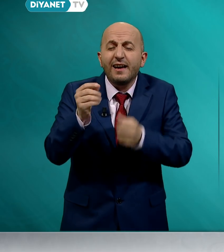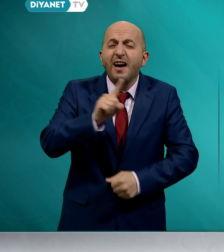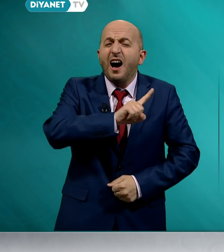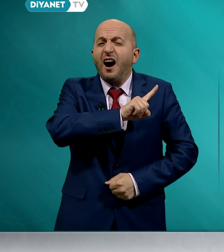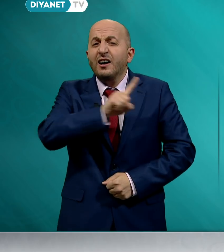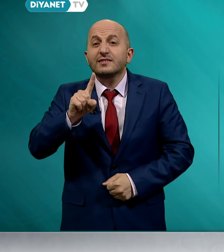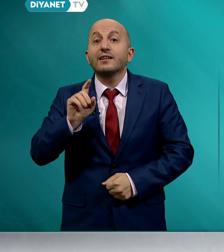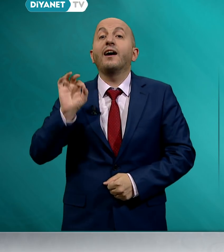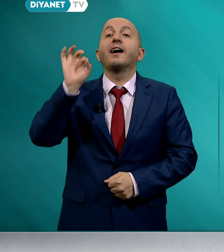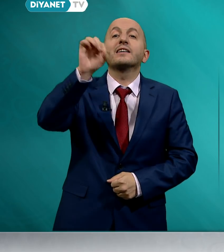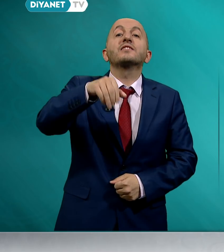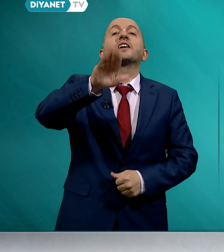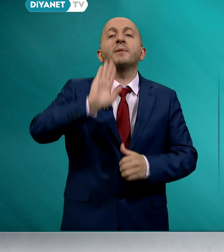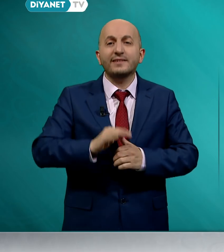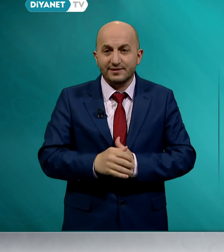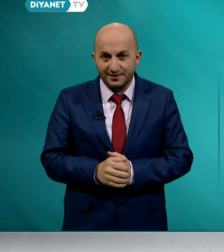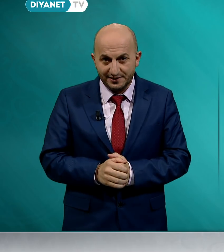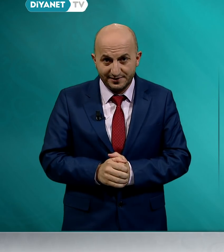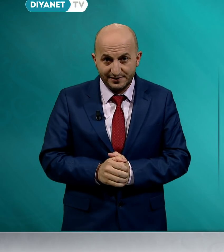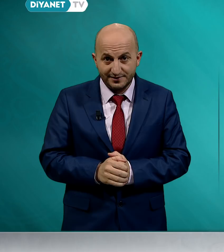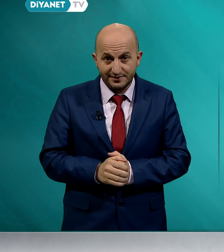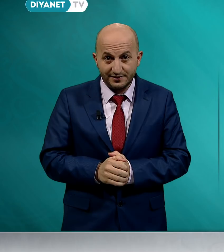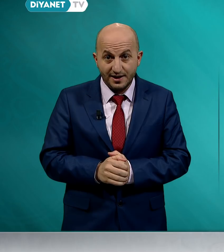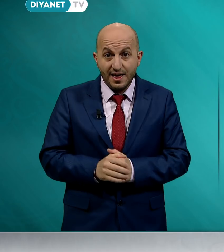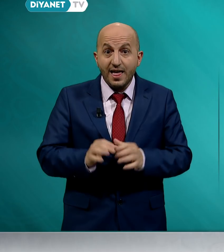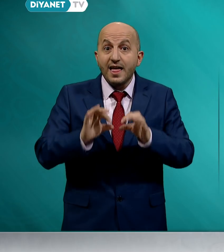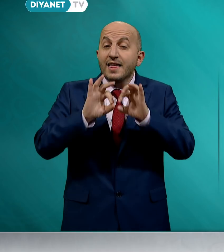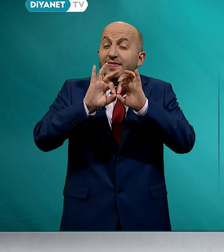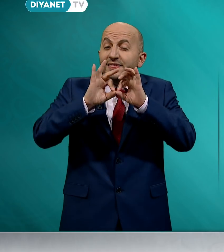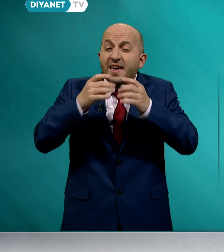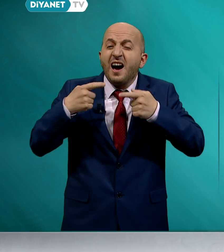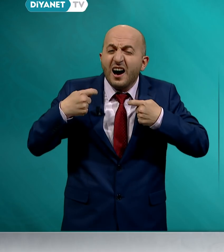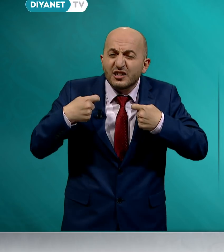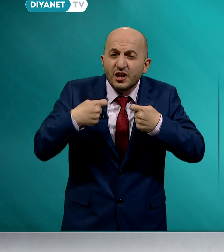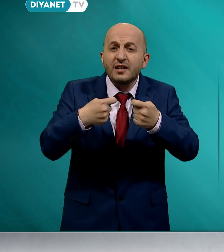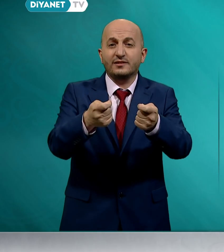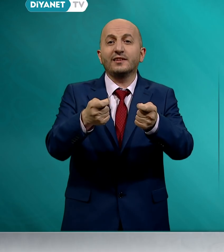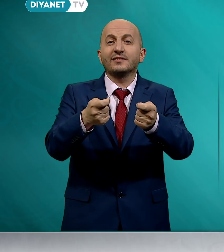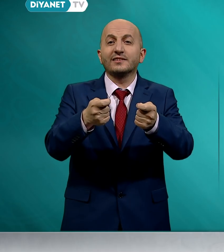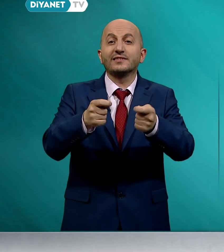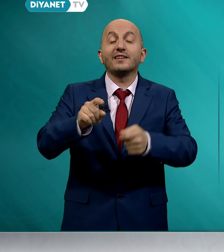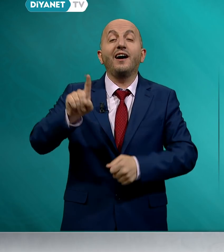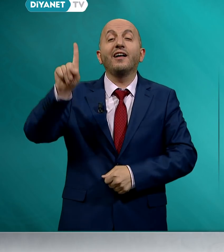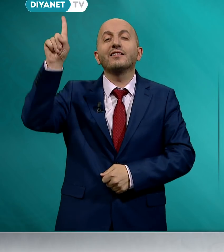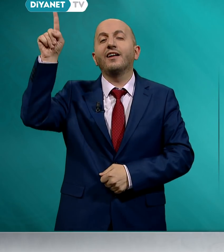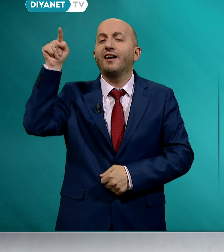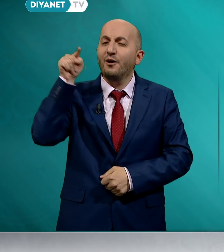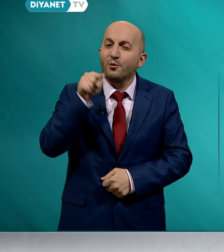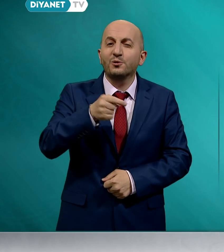asla erişemezsiniz. Ne harcarsanız Allah onu